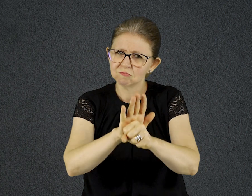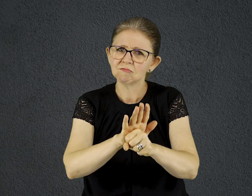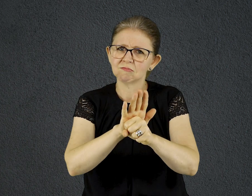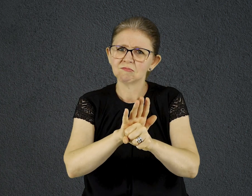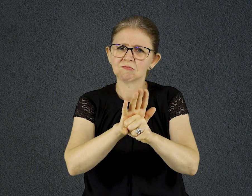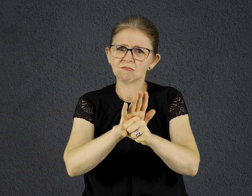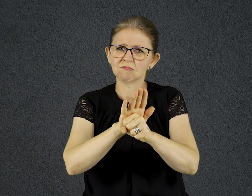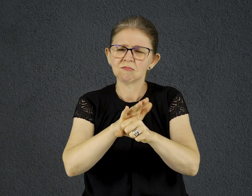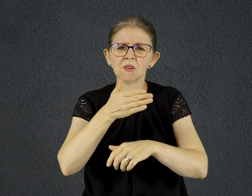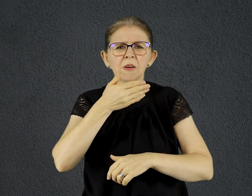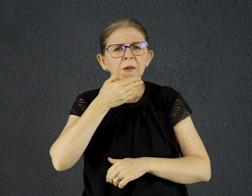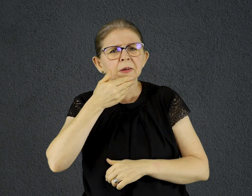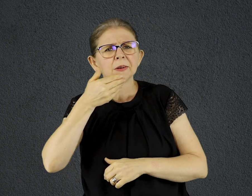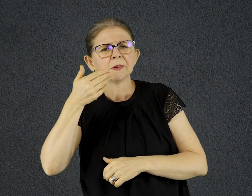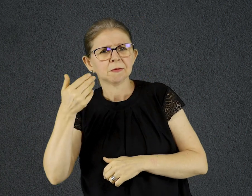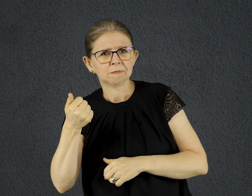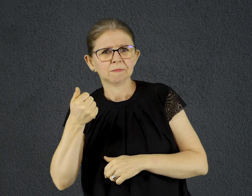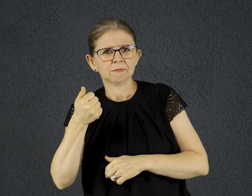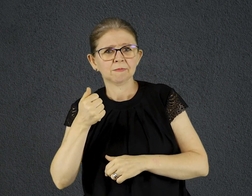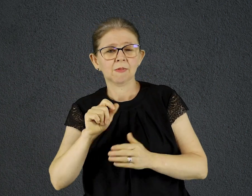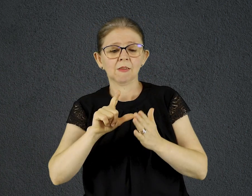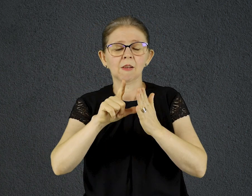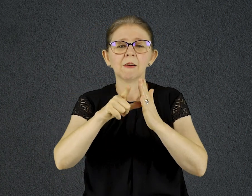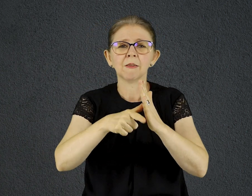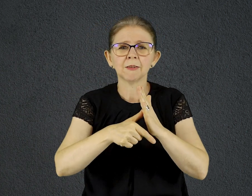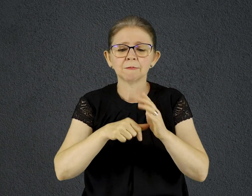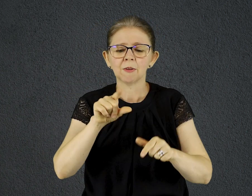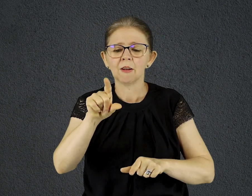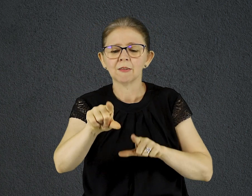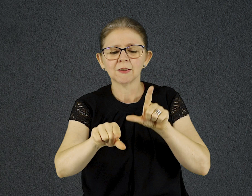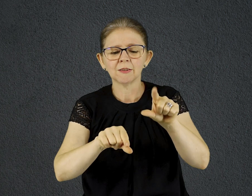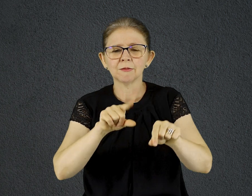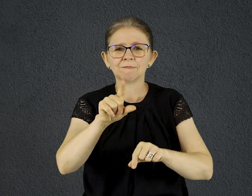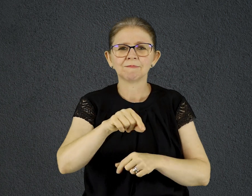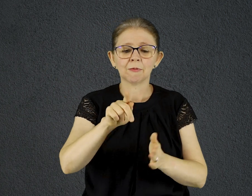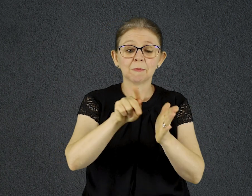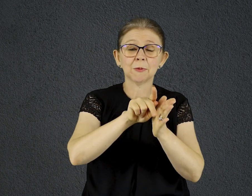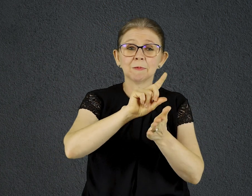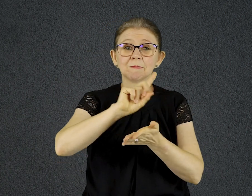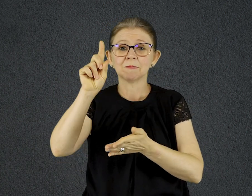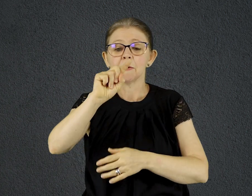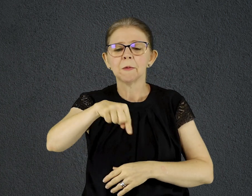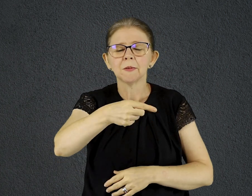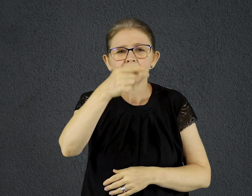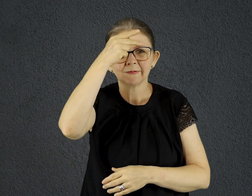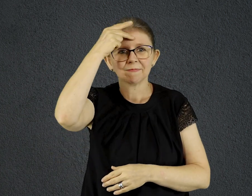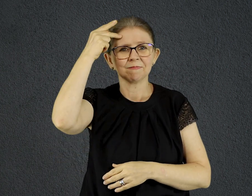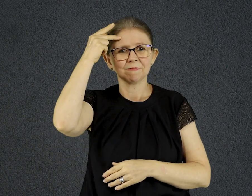egoístas a ponto de passarmos a dar preferência a Deus e ao próximo. Precisamos olhar para dentro